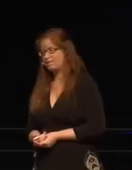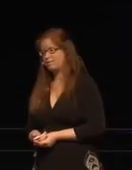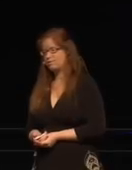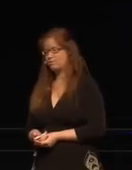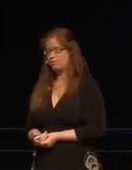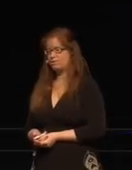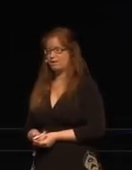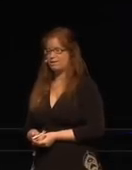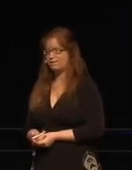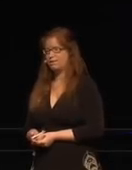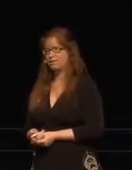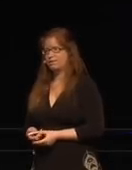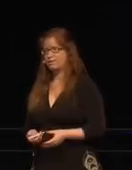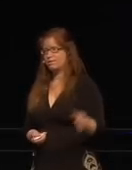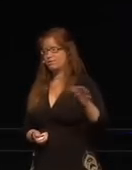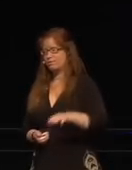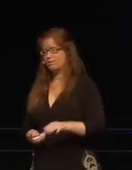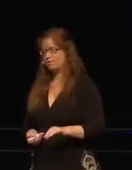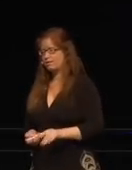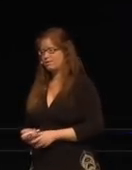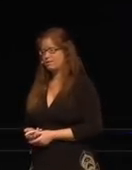Und ihr könnt in den Settings auch ändern,